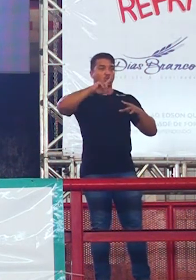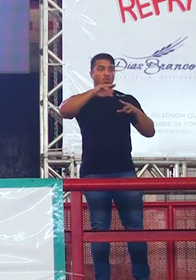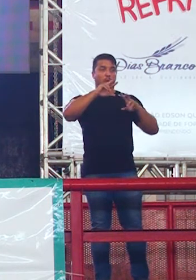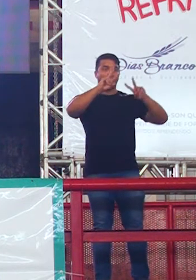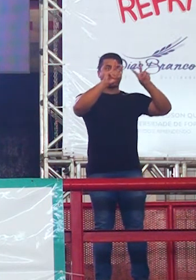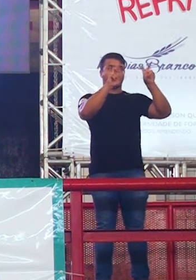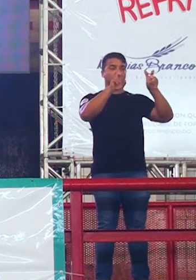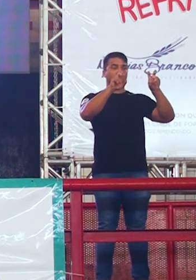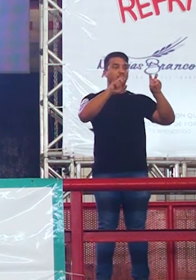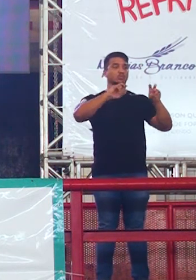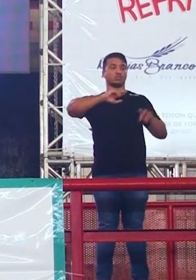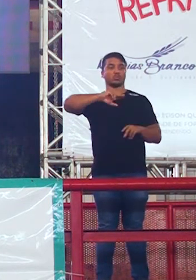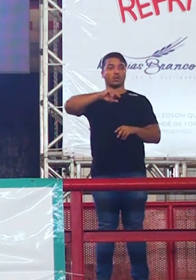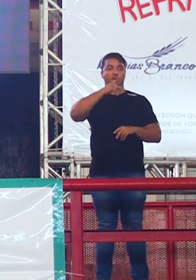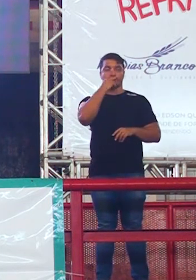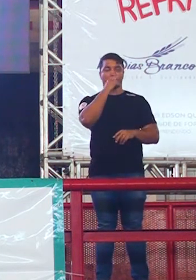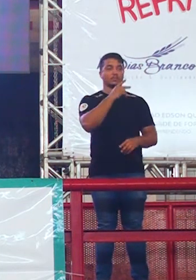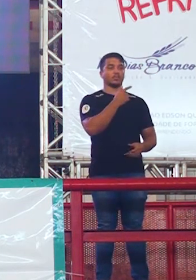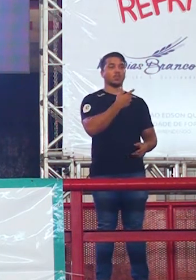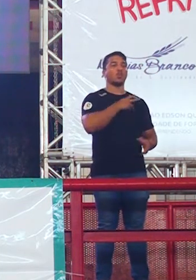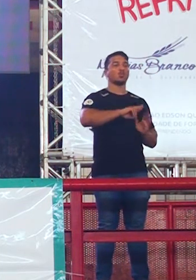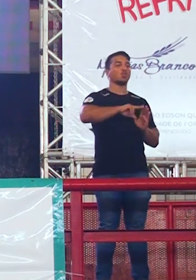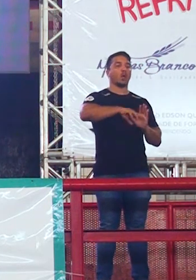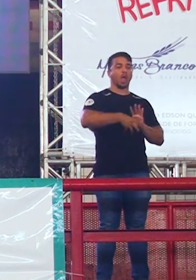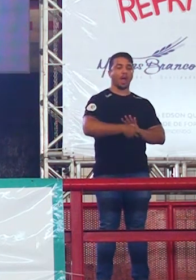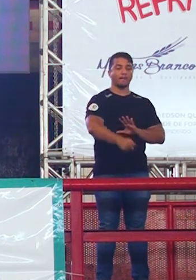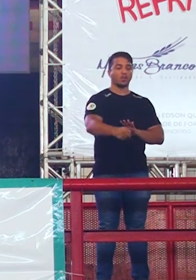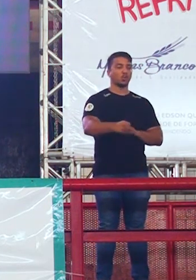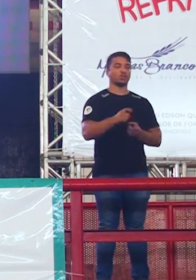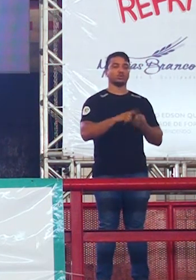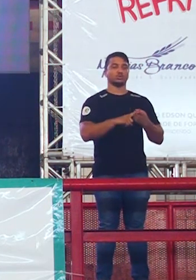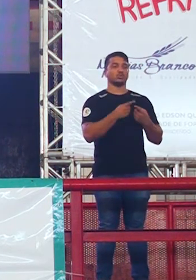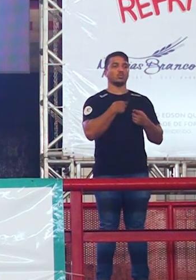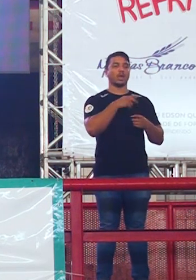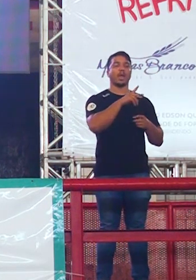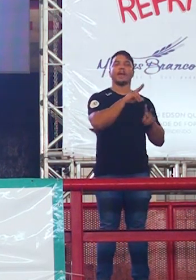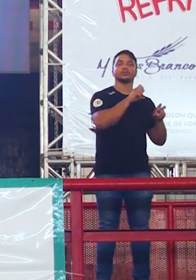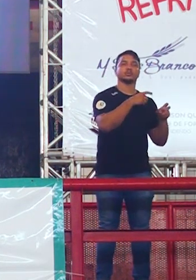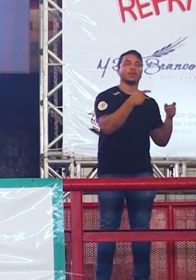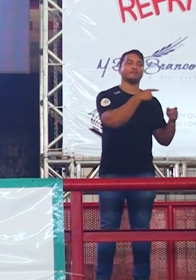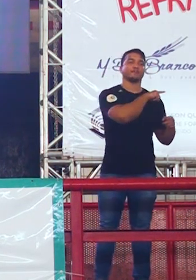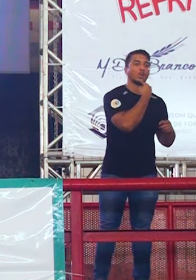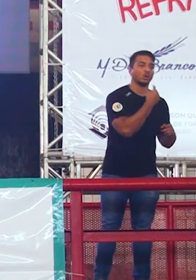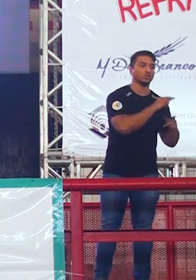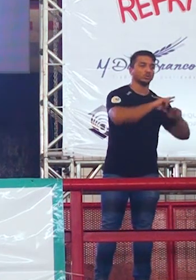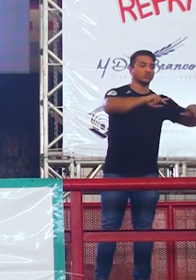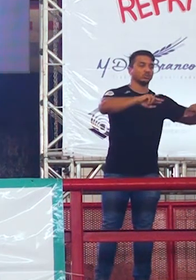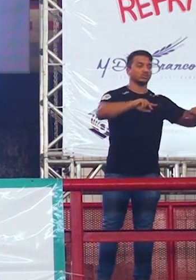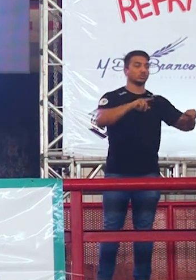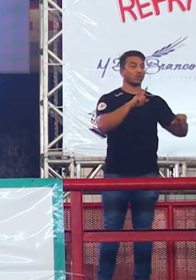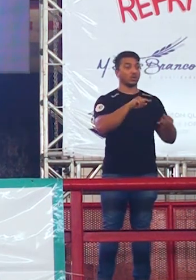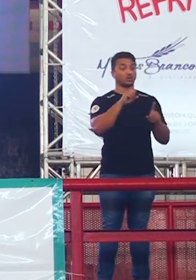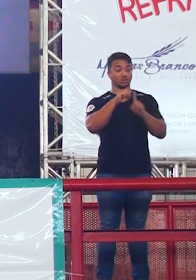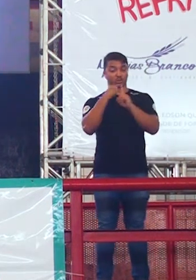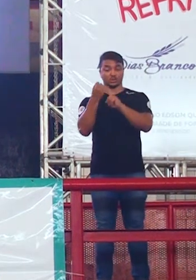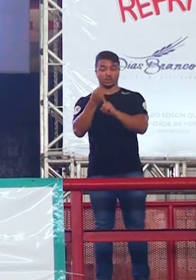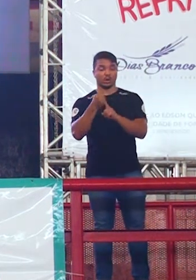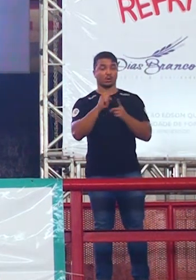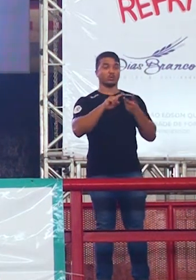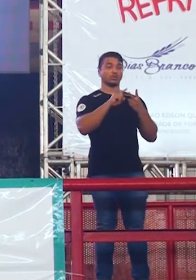polêmico. Eles vão pedir aborto, pena de morte. Eles vão cobrar ou social, ou